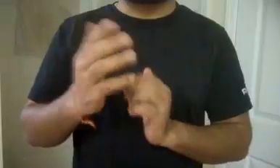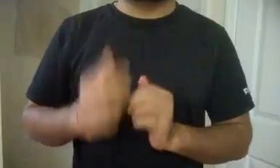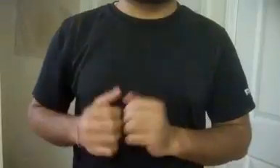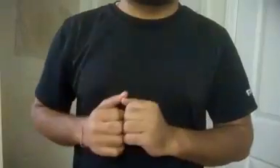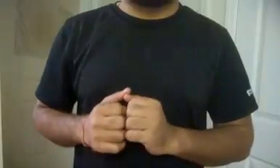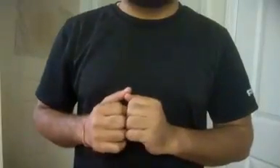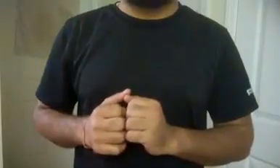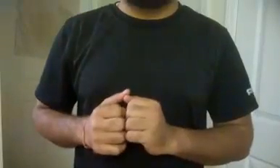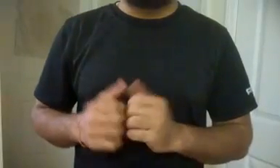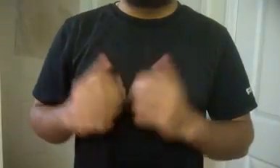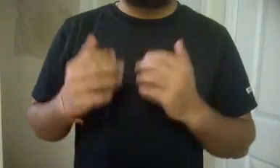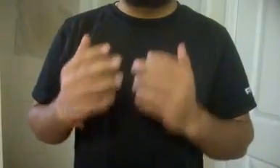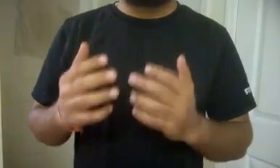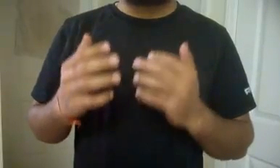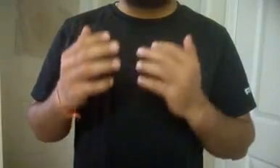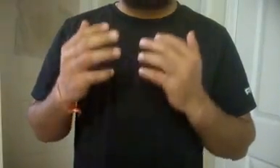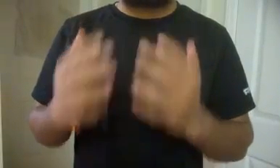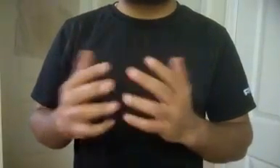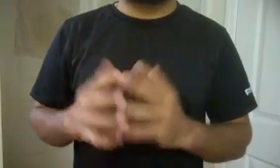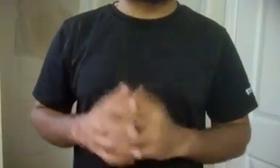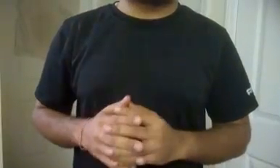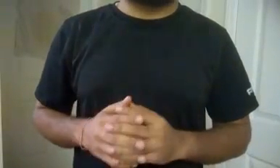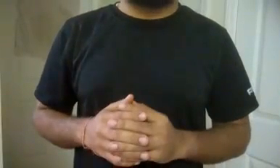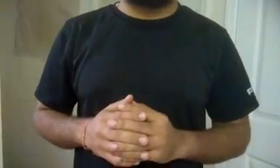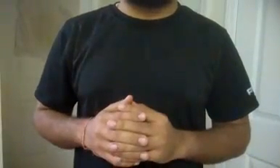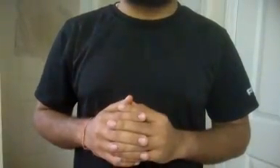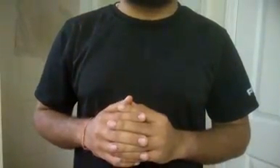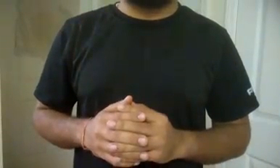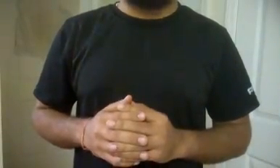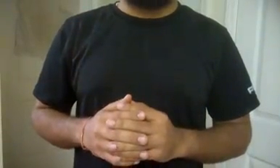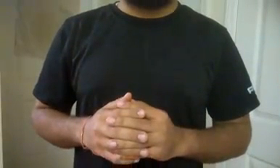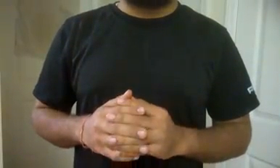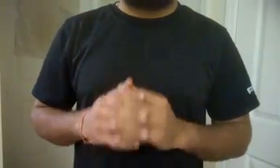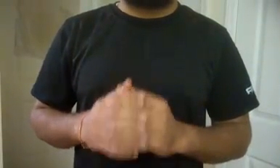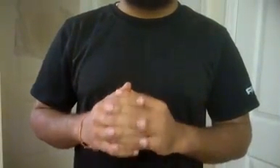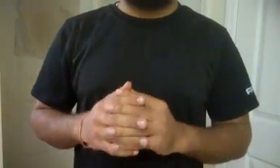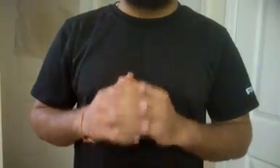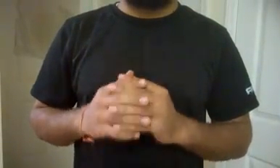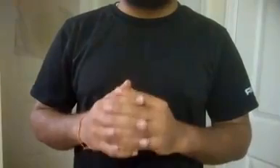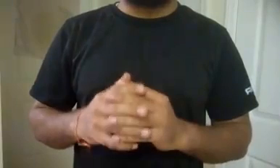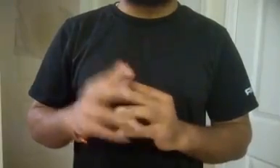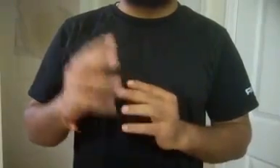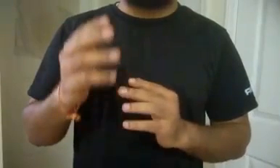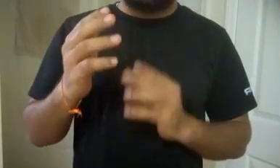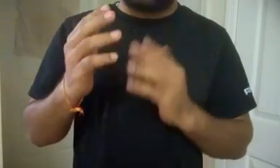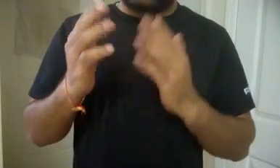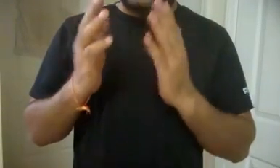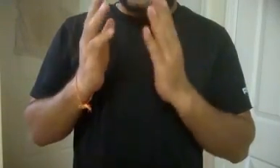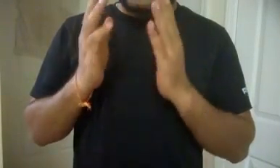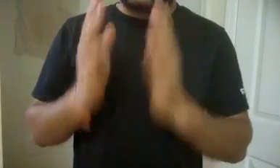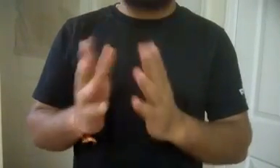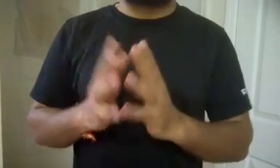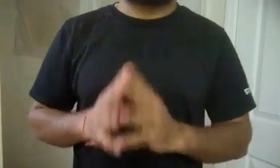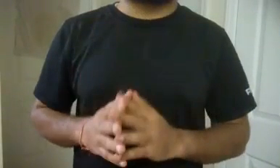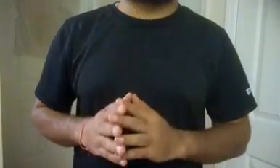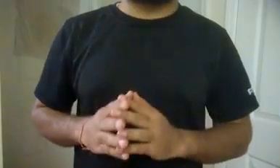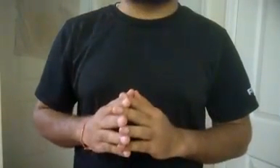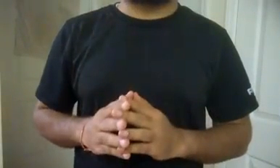वीडियो को देखेंगे, किर्पया इसे मैक्सिमम शेयर कीजिए, ताकि ये वीडियो हर इनसान तक पोछ